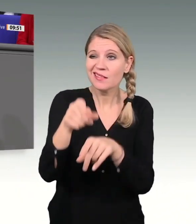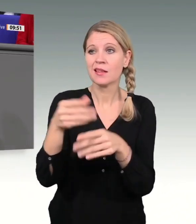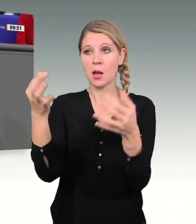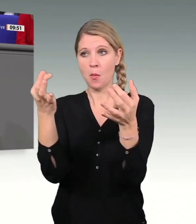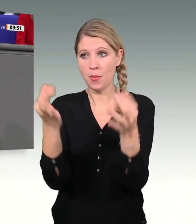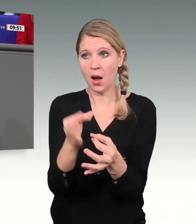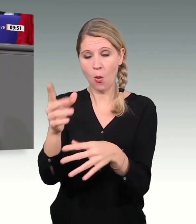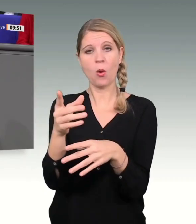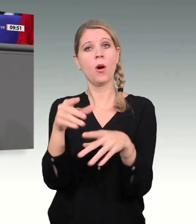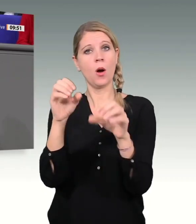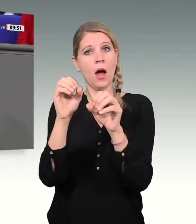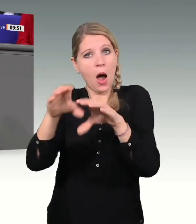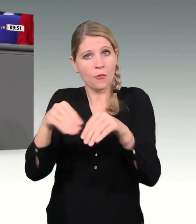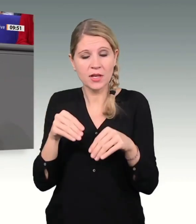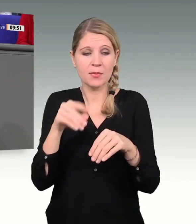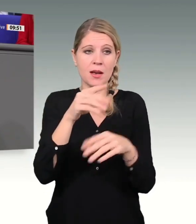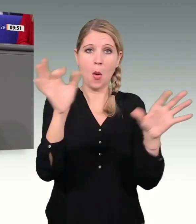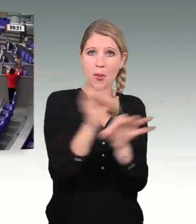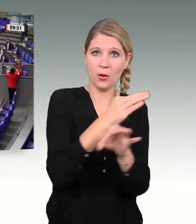moderne Politik aus der Mitte. Herzlichen Dank.